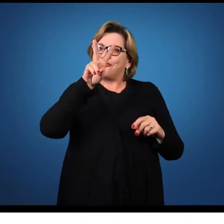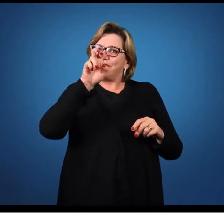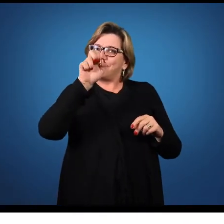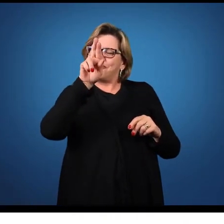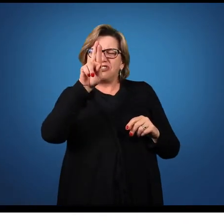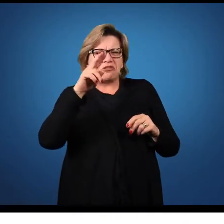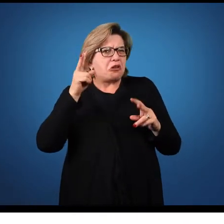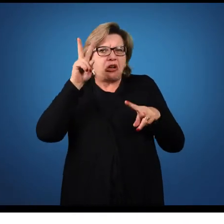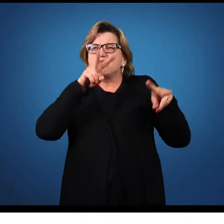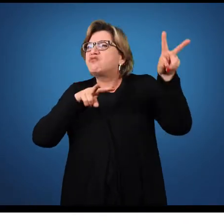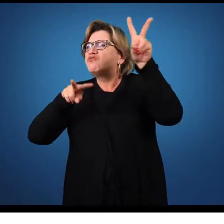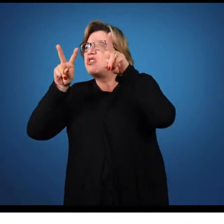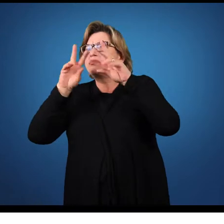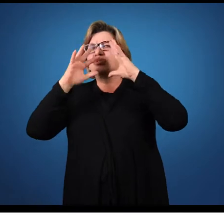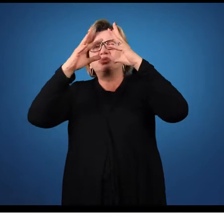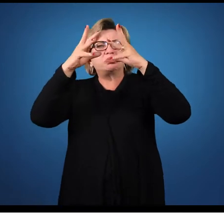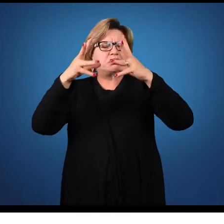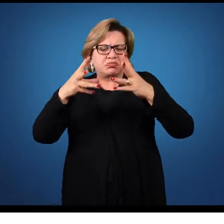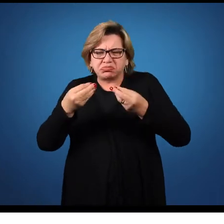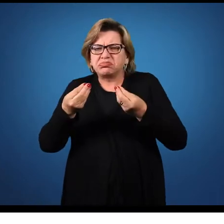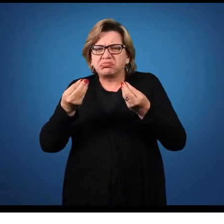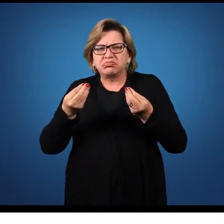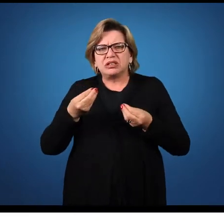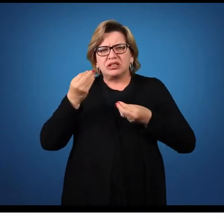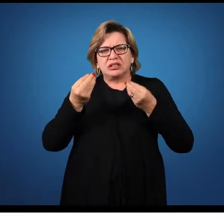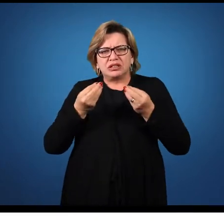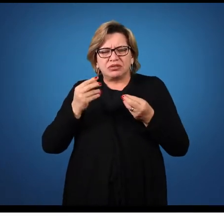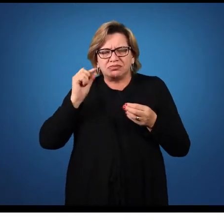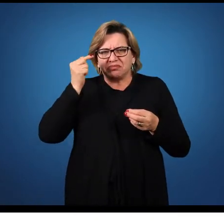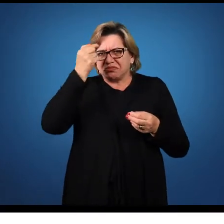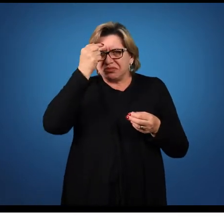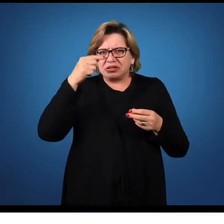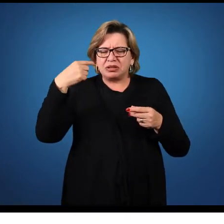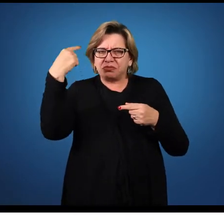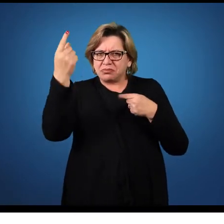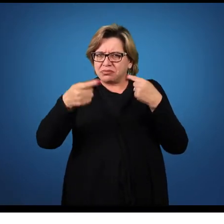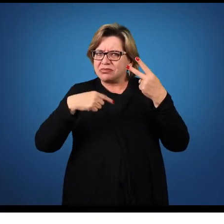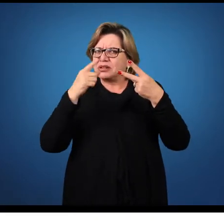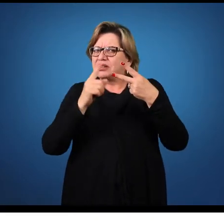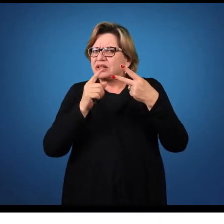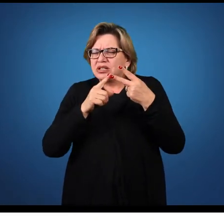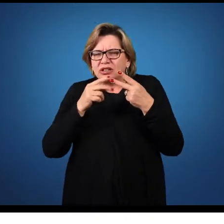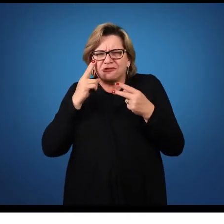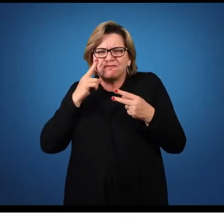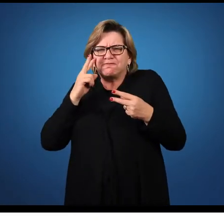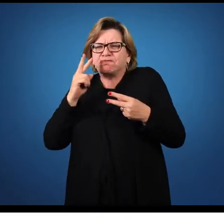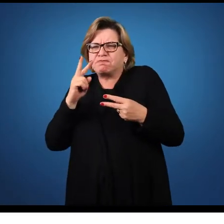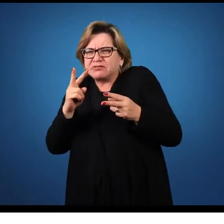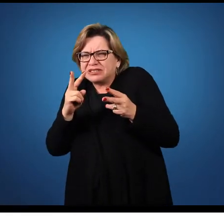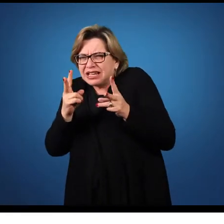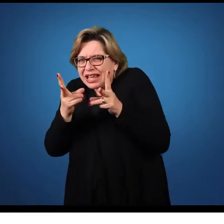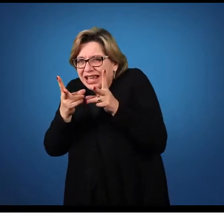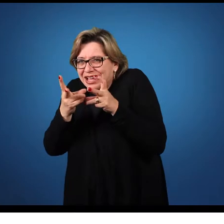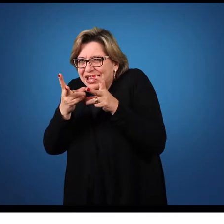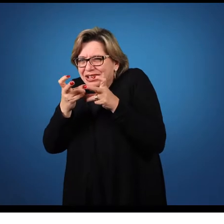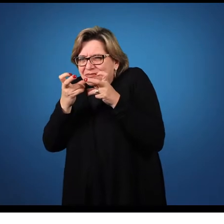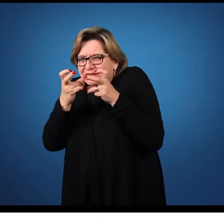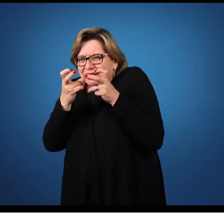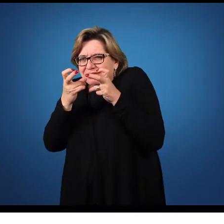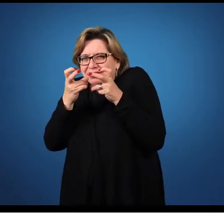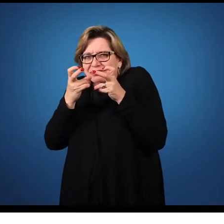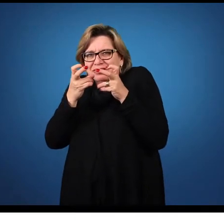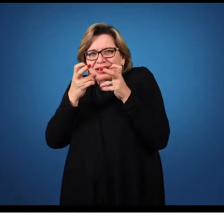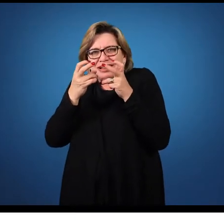qualquer imagem, analisamos qualquer imagem. Em um segundo momento, nós detalhamos um pouquinho mais essa imagem.